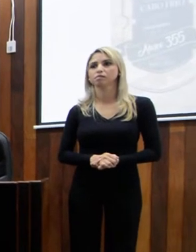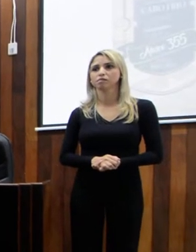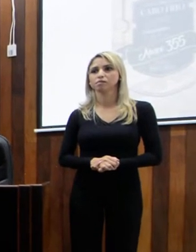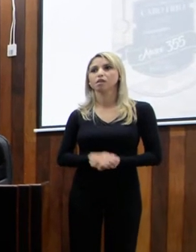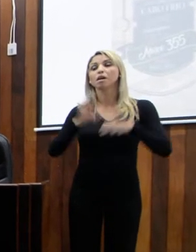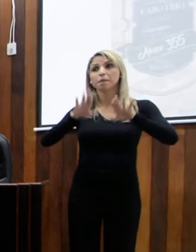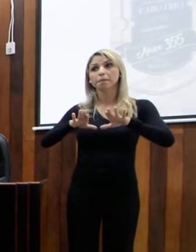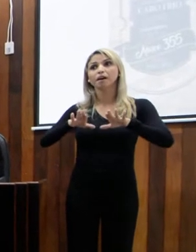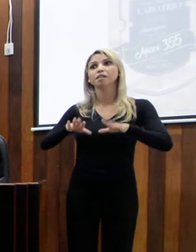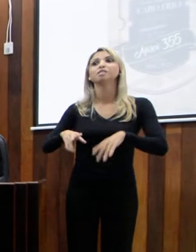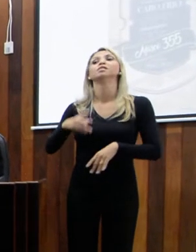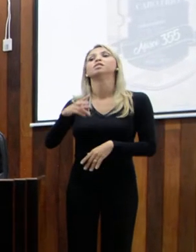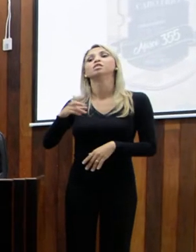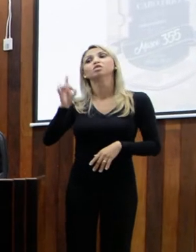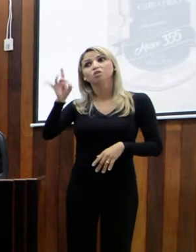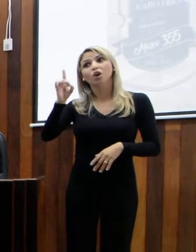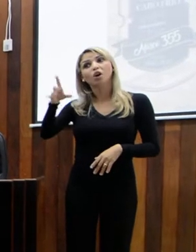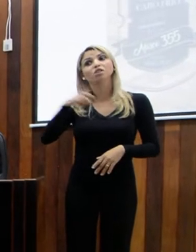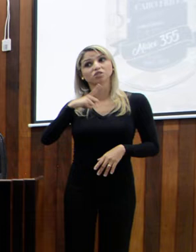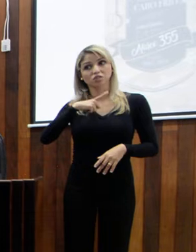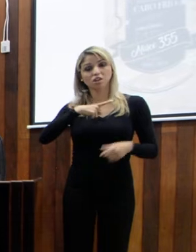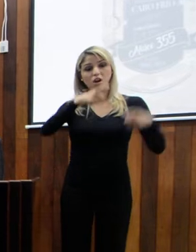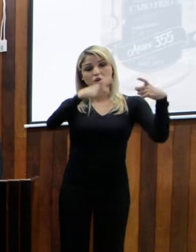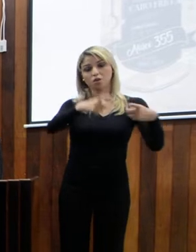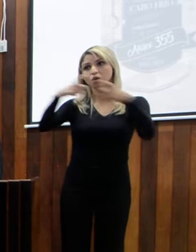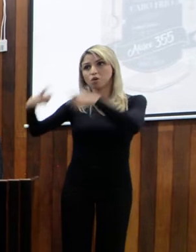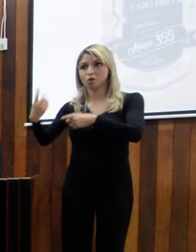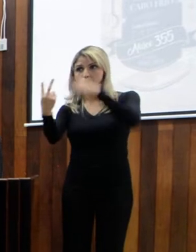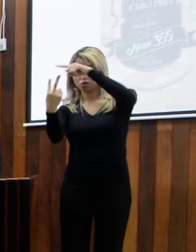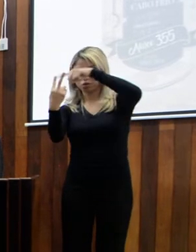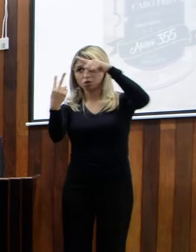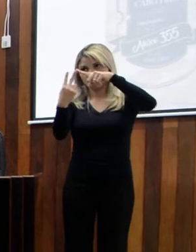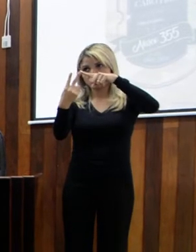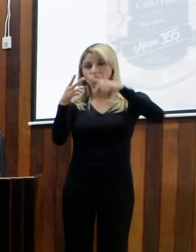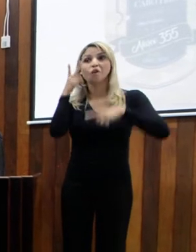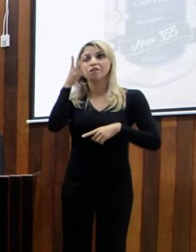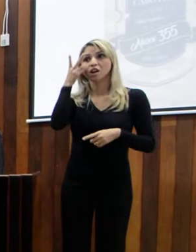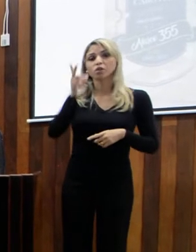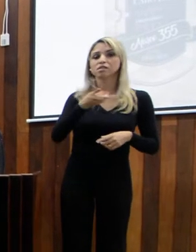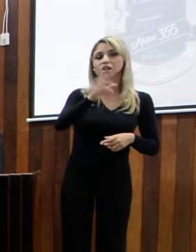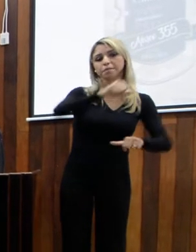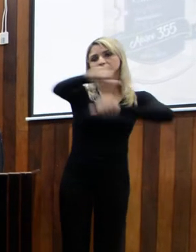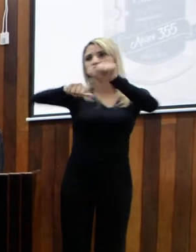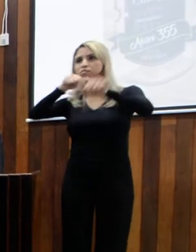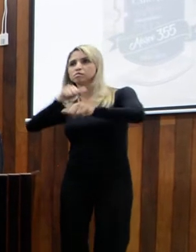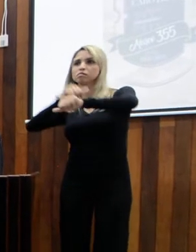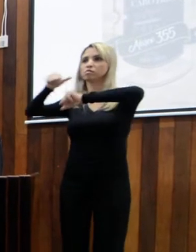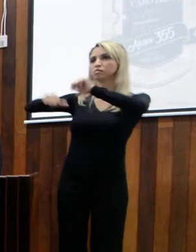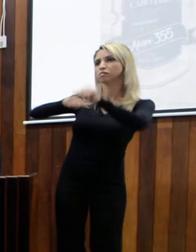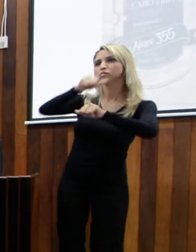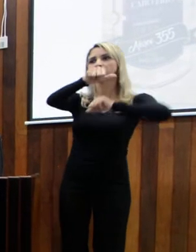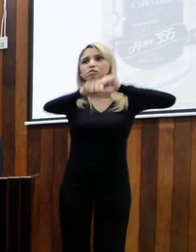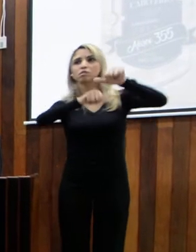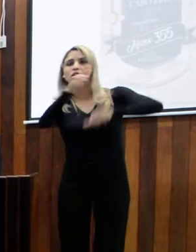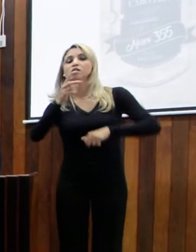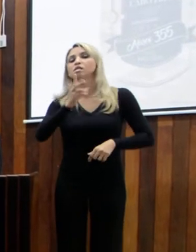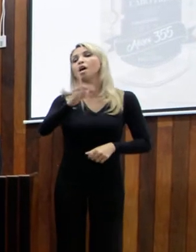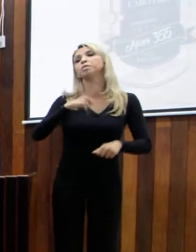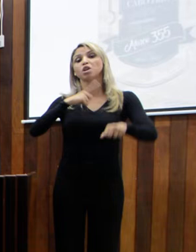dois gabinetes, que os vereadores tinham que ficar se revezando para poder atender esses gabinetes. Cada hora atendia